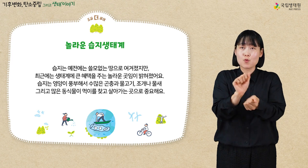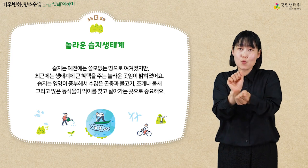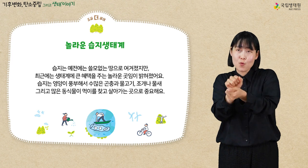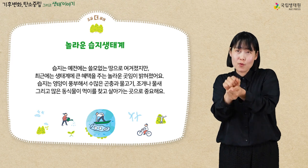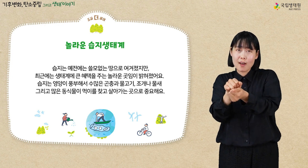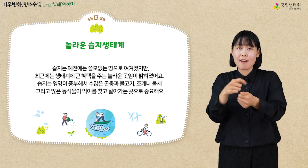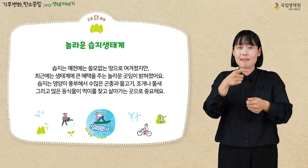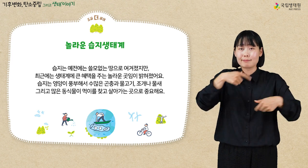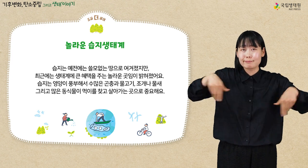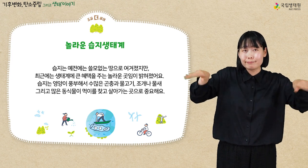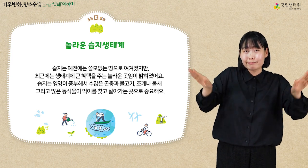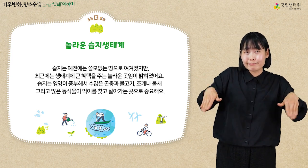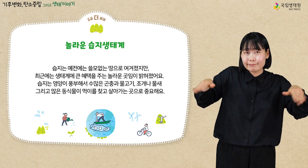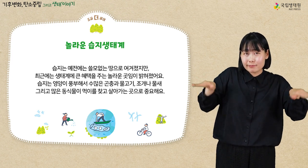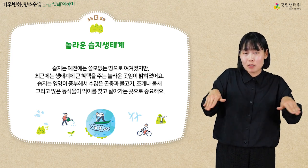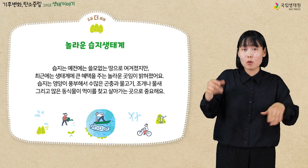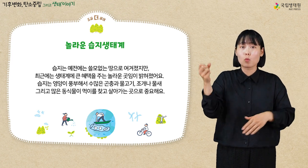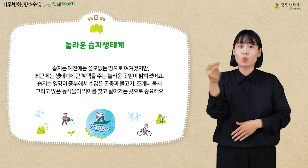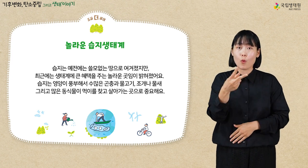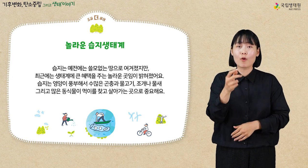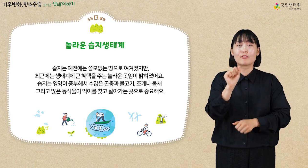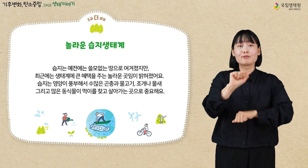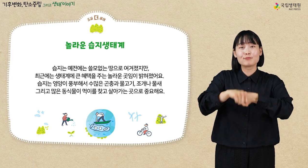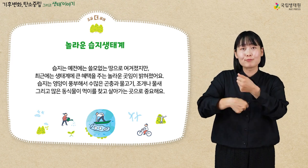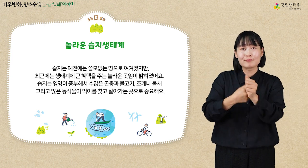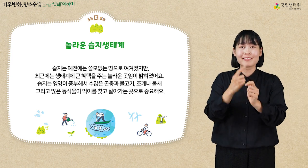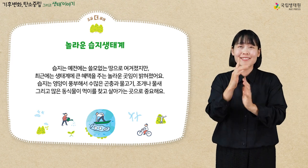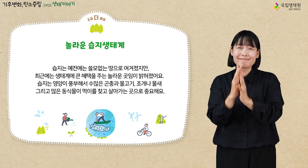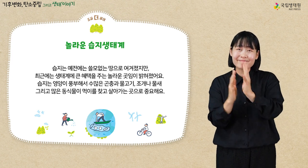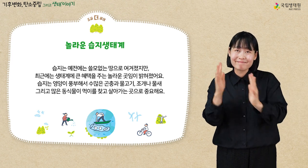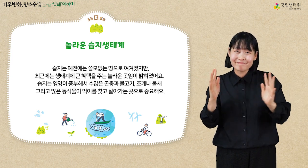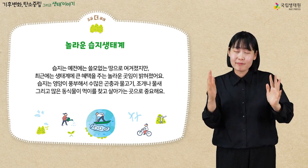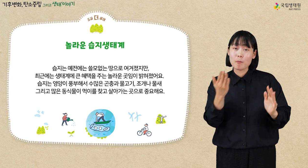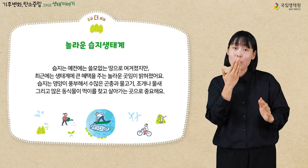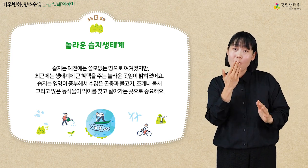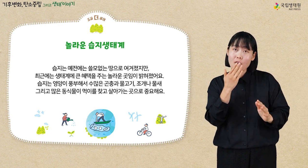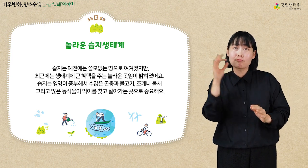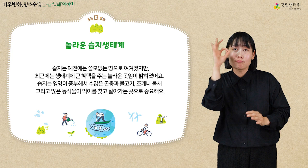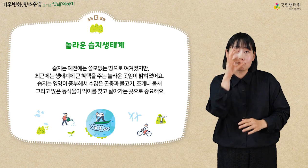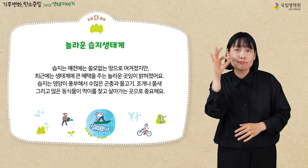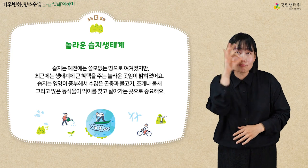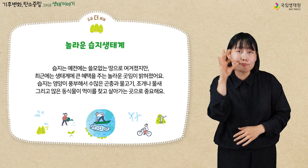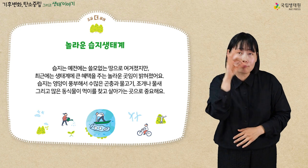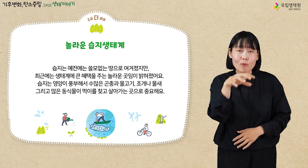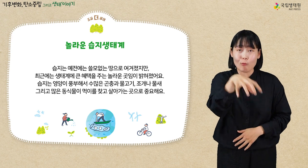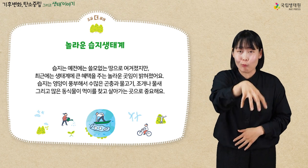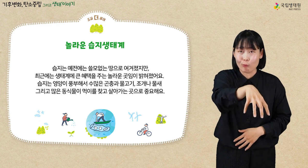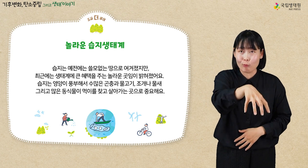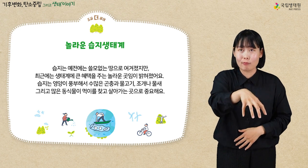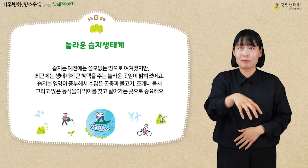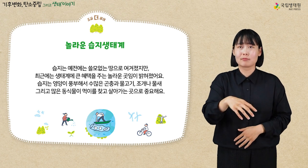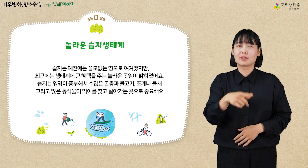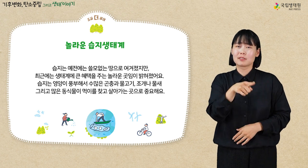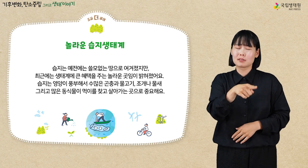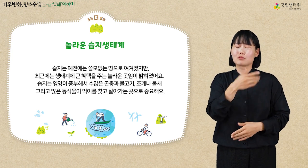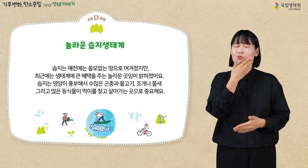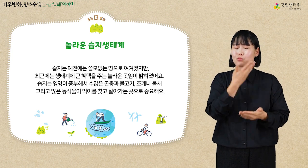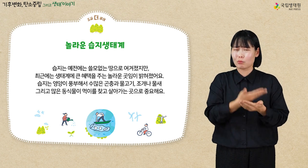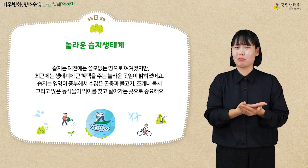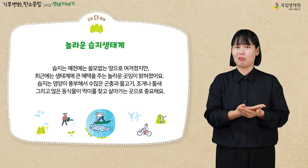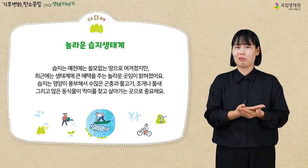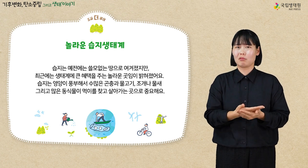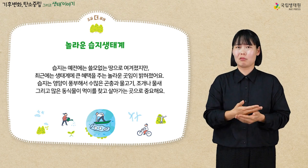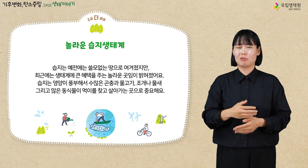조개나 물새 그리고 많은 동식물이 먹이를 찾고 살아가는 것으로